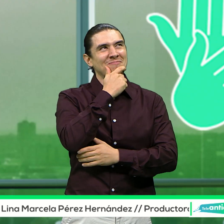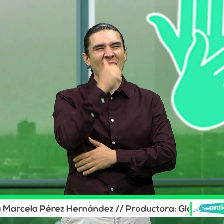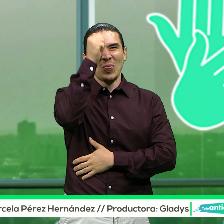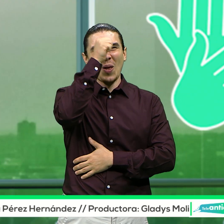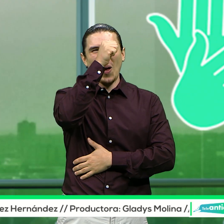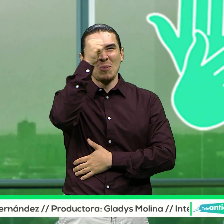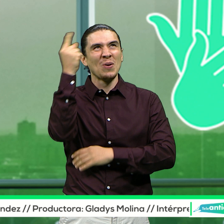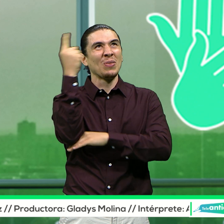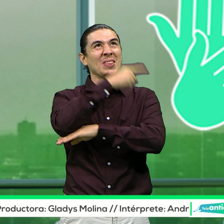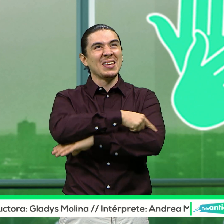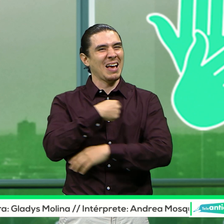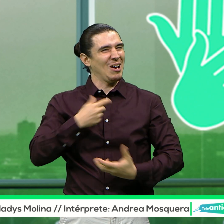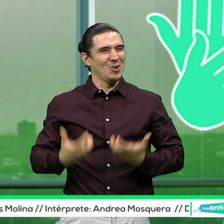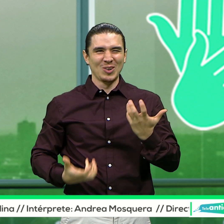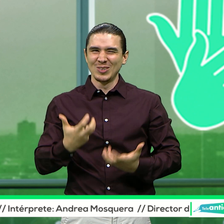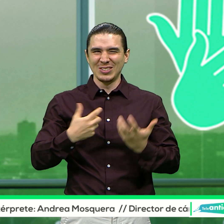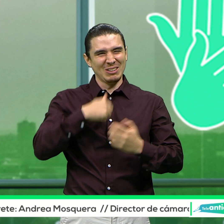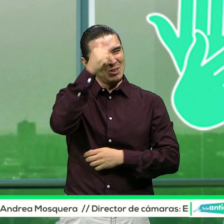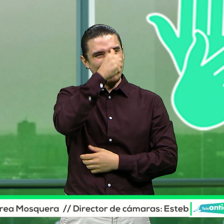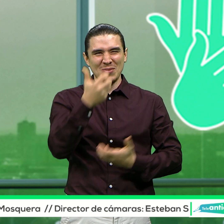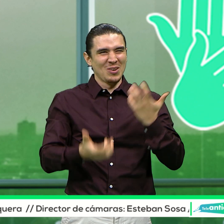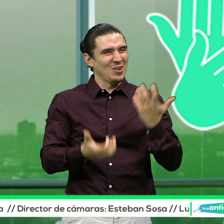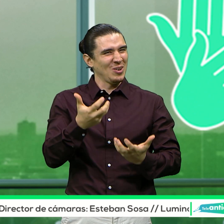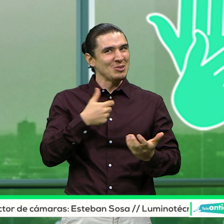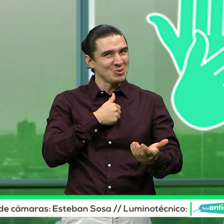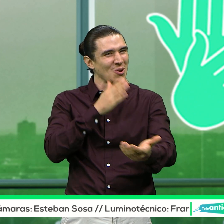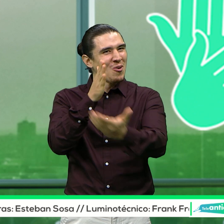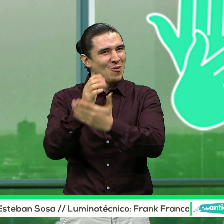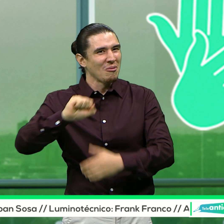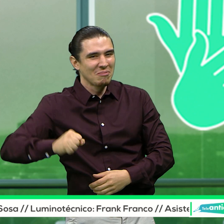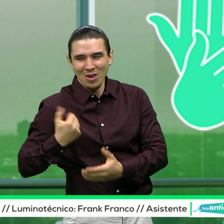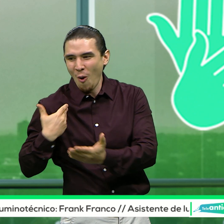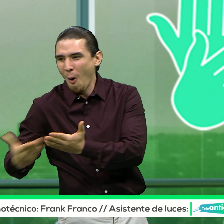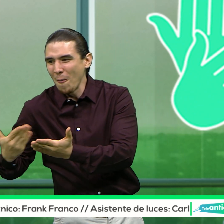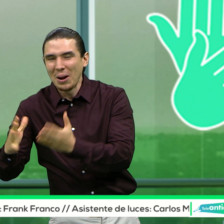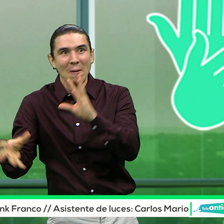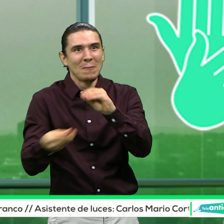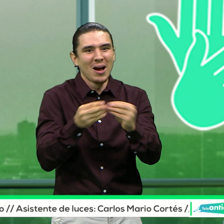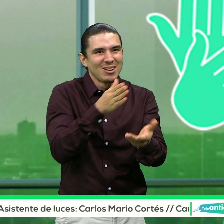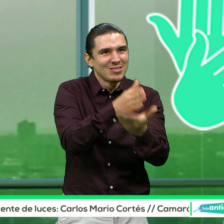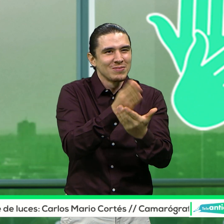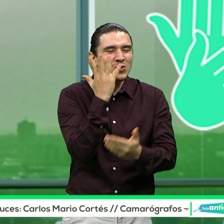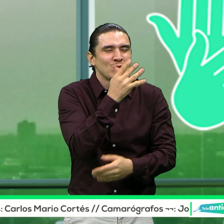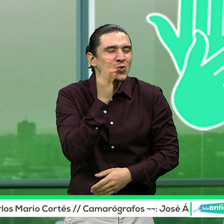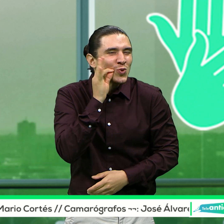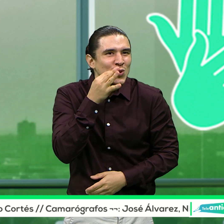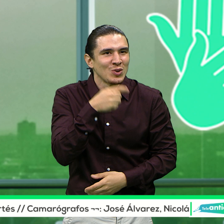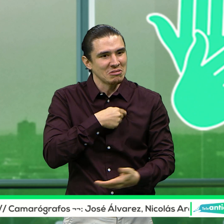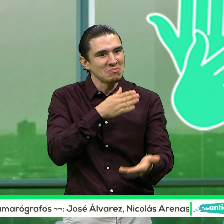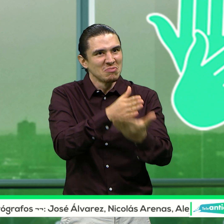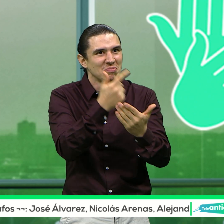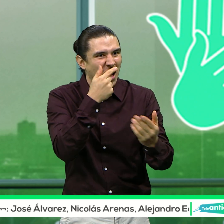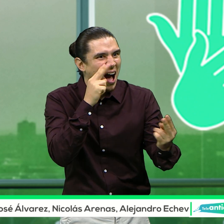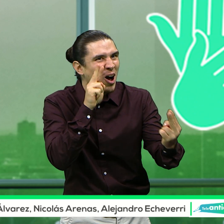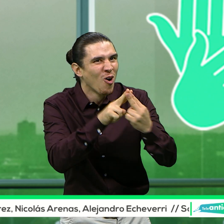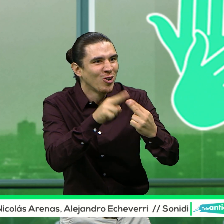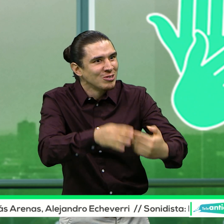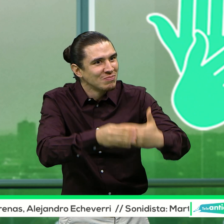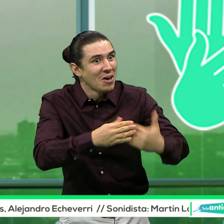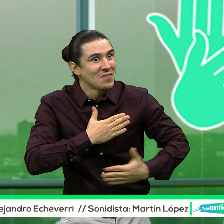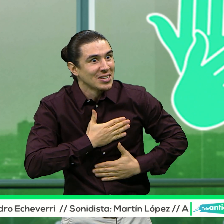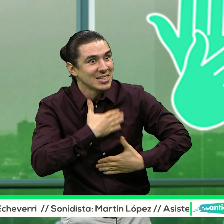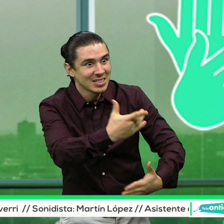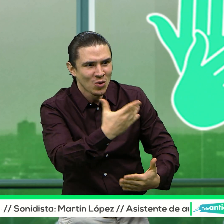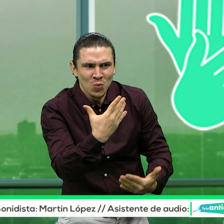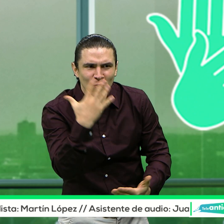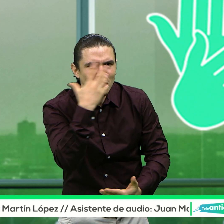Definitivamente me dieron muchas ganas de ir a probar esta delicia de comida. El próximo domingo seguro no voy a cocinar en casa. Me voy a ir para la Central